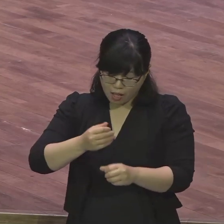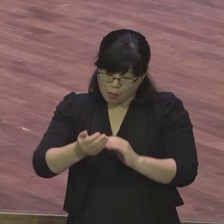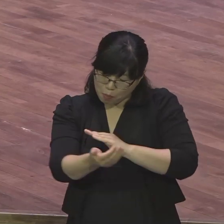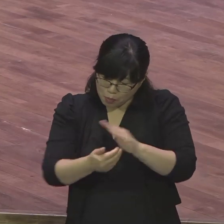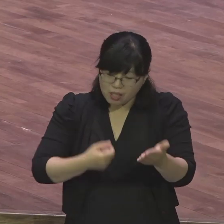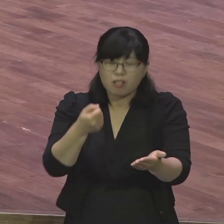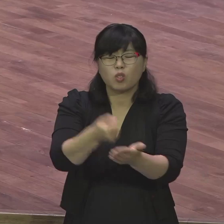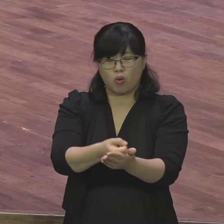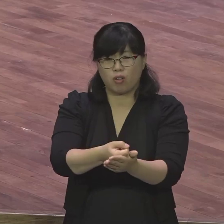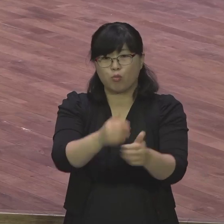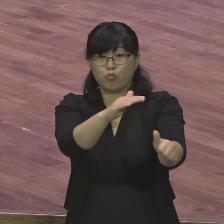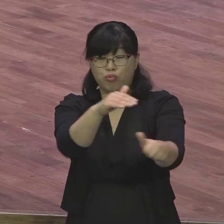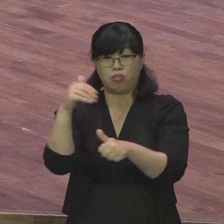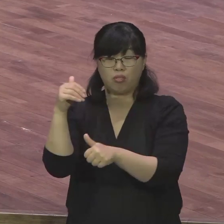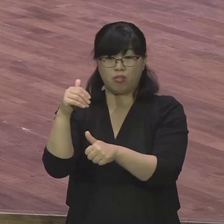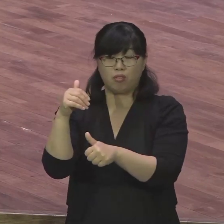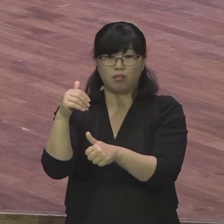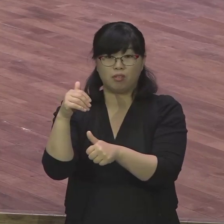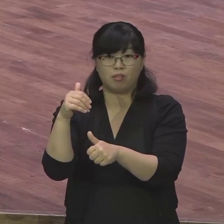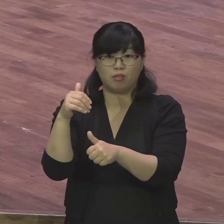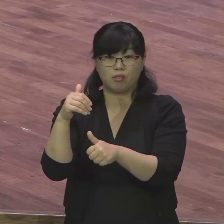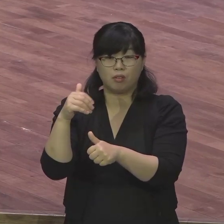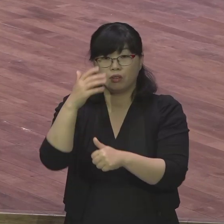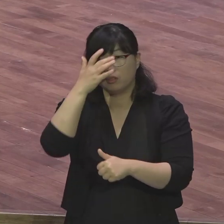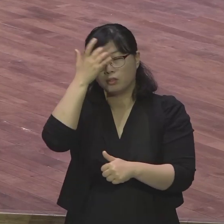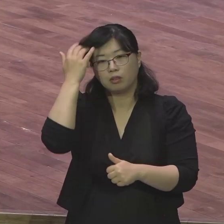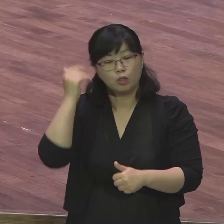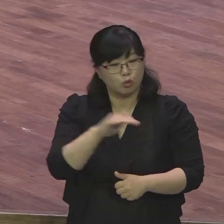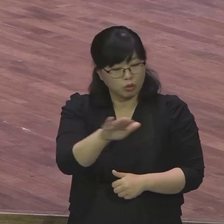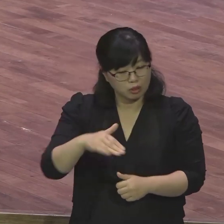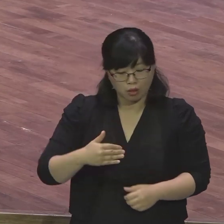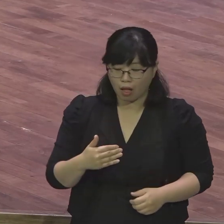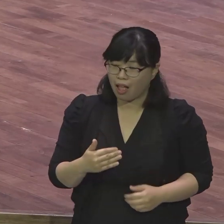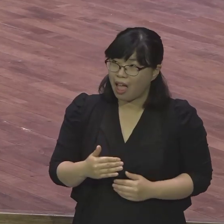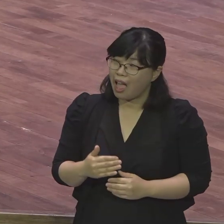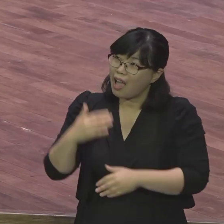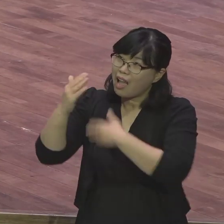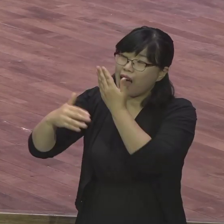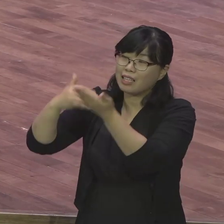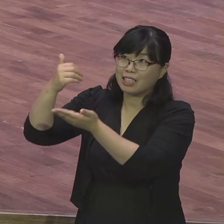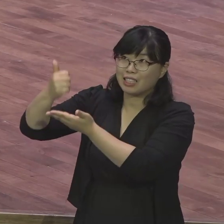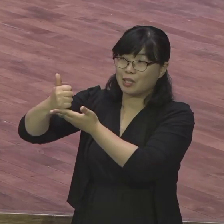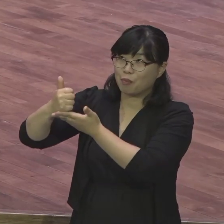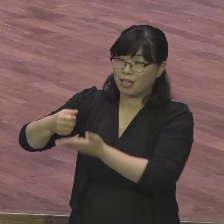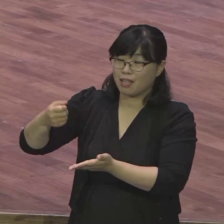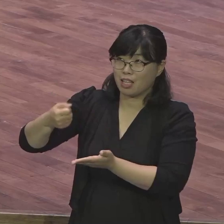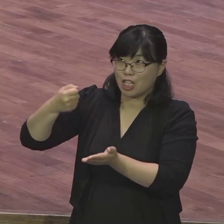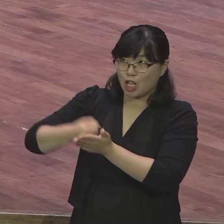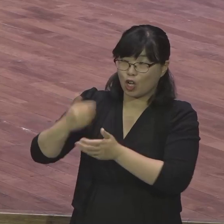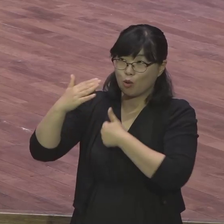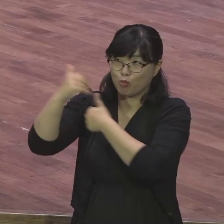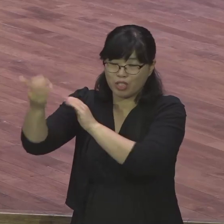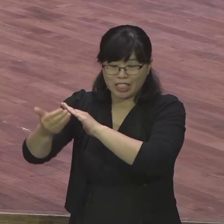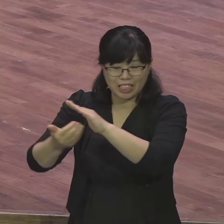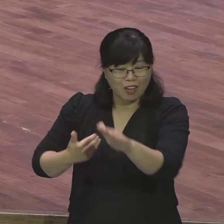우리가 이제 예수 믿게끔 우리가 노력했습니까 다 하나님이 택정하시기 때문에 이래저래 믿을 수밖에 없도록